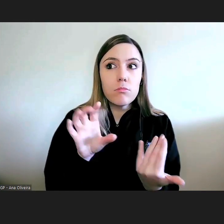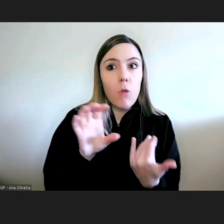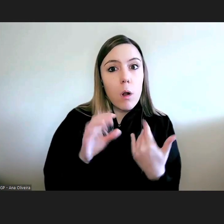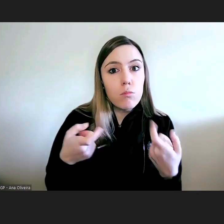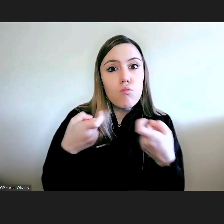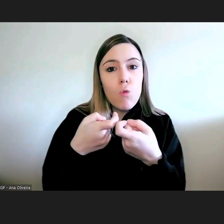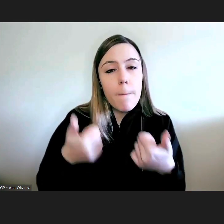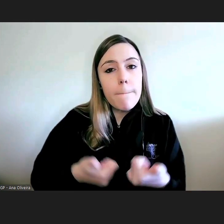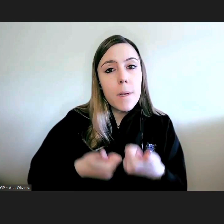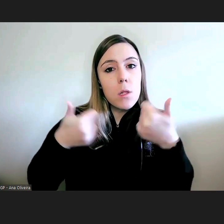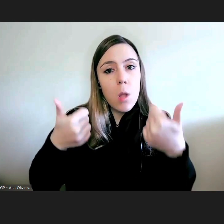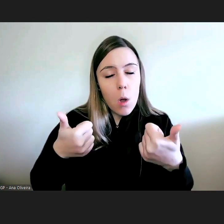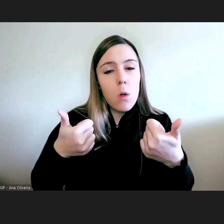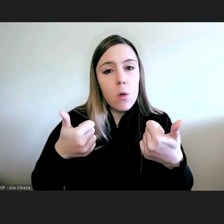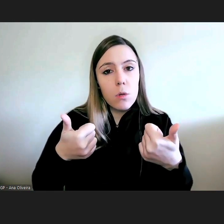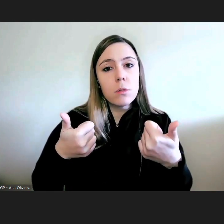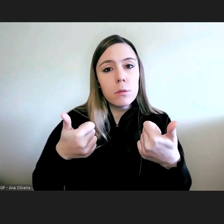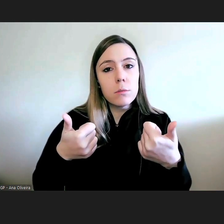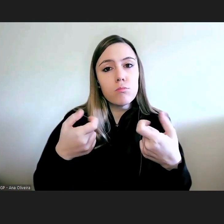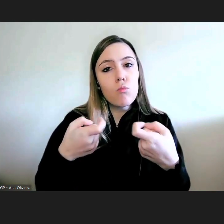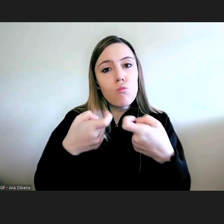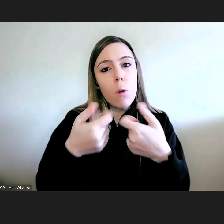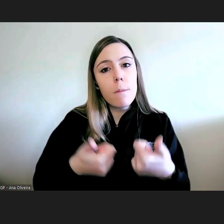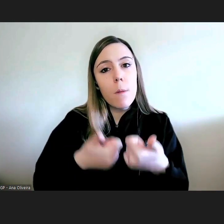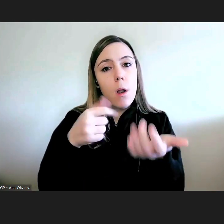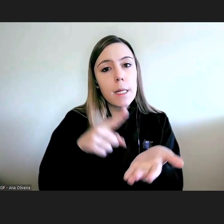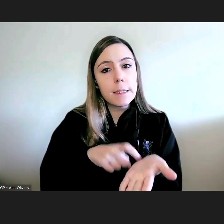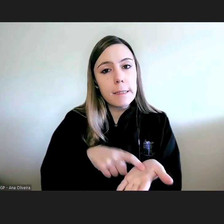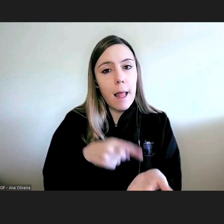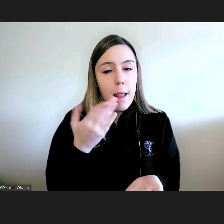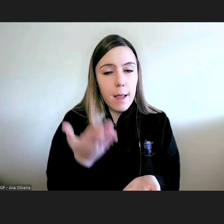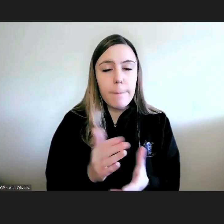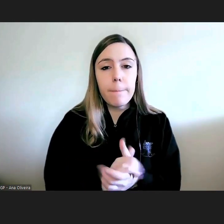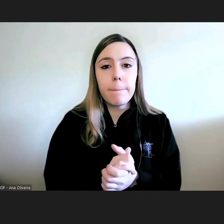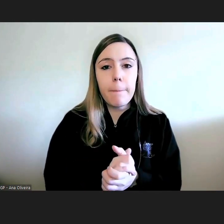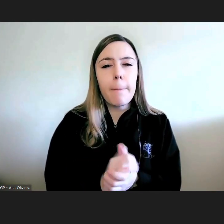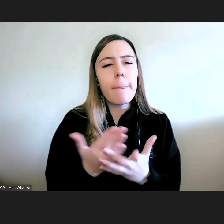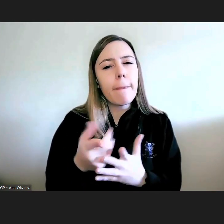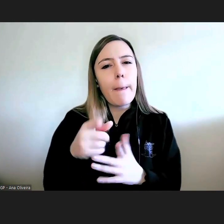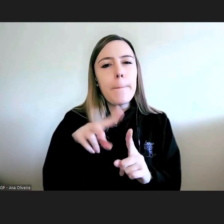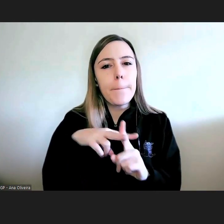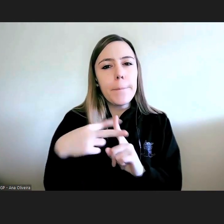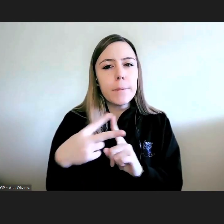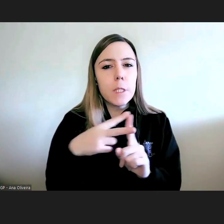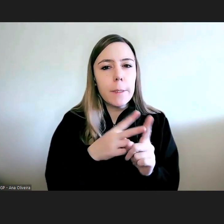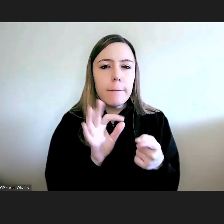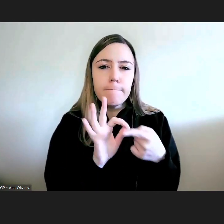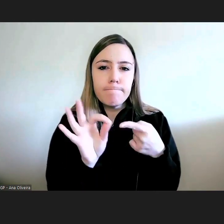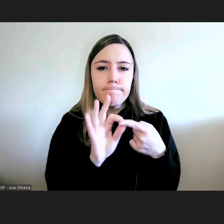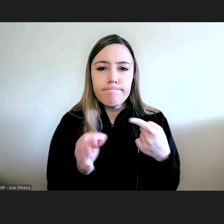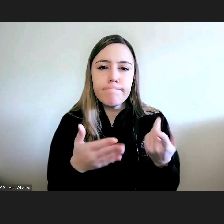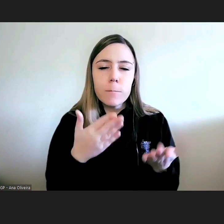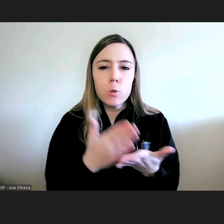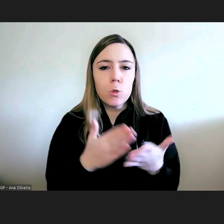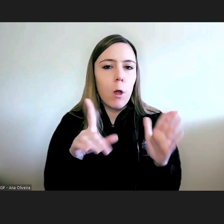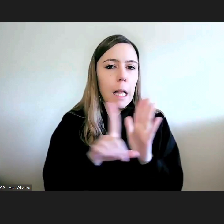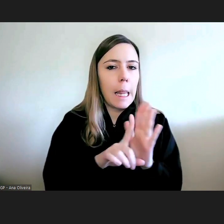responder melhor às necessidades identificadas e portanto aí uma visão mais próxima do que a mera legalidade